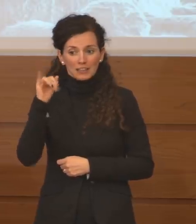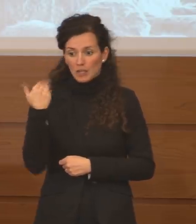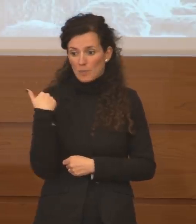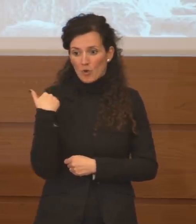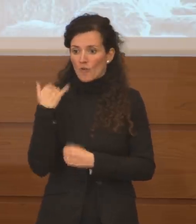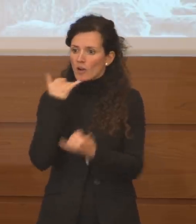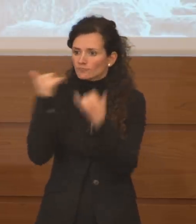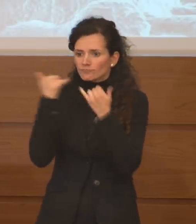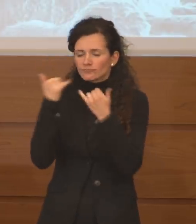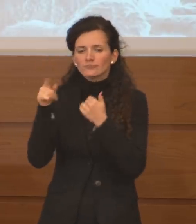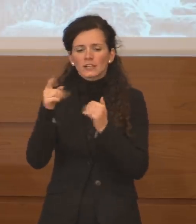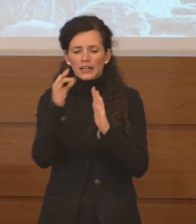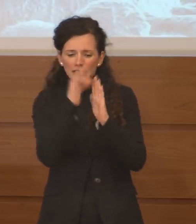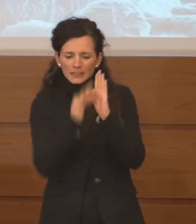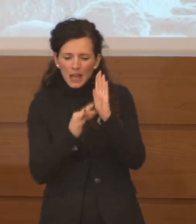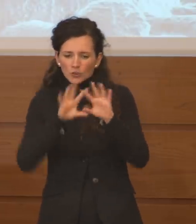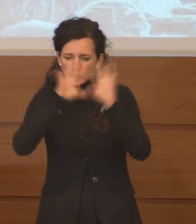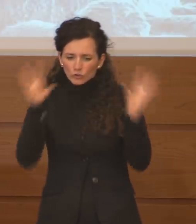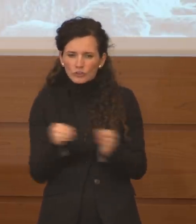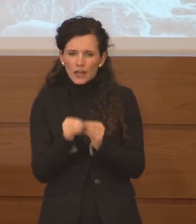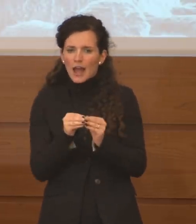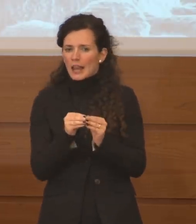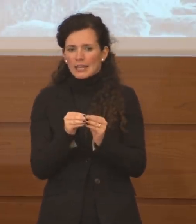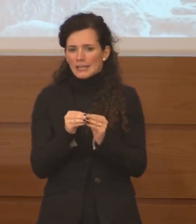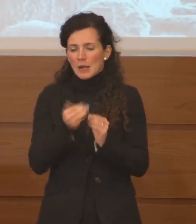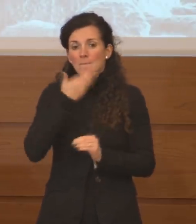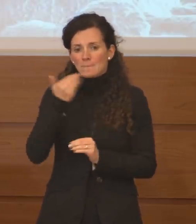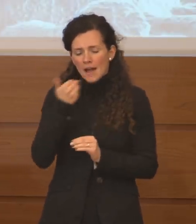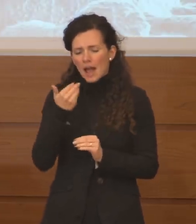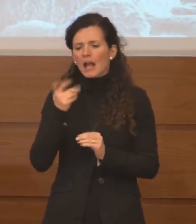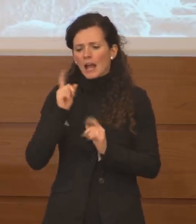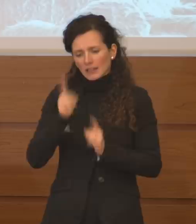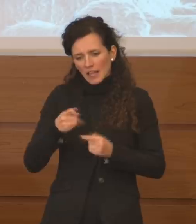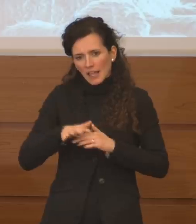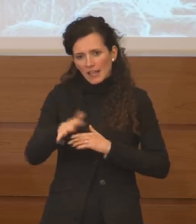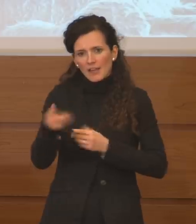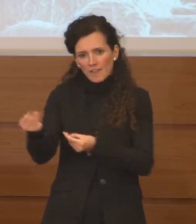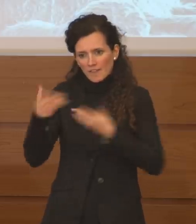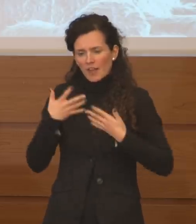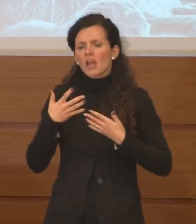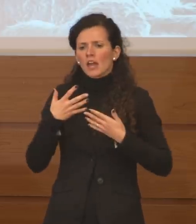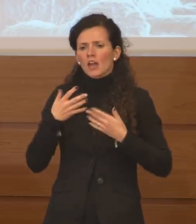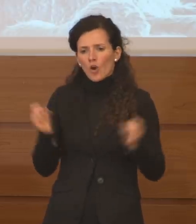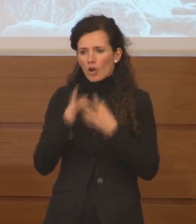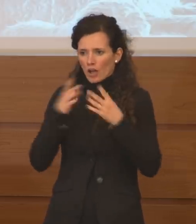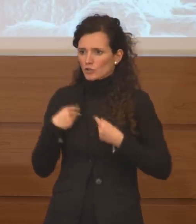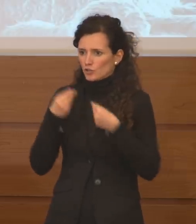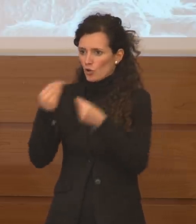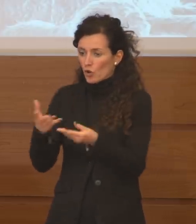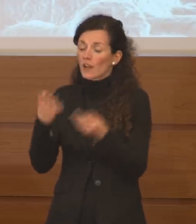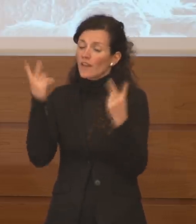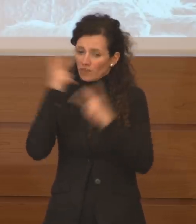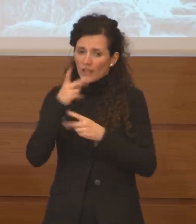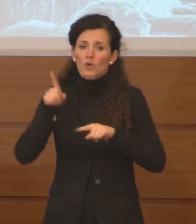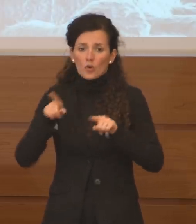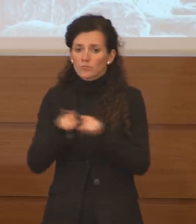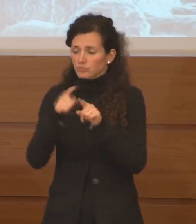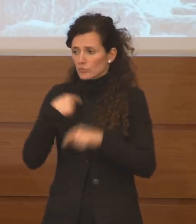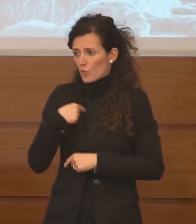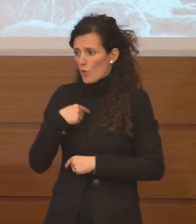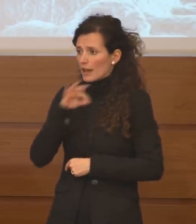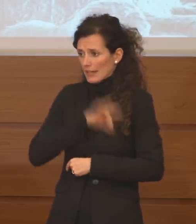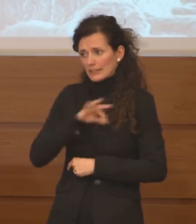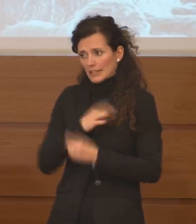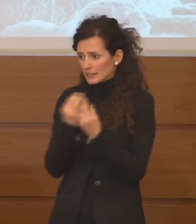complessivo quindi vi faremo avere anche questo dato, a me interessa molto anche questo dato qui.